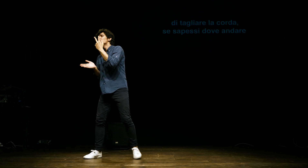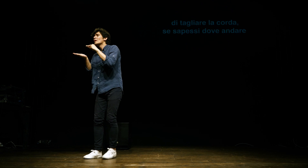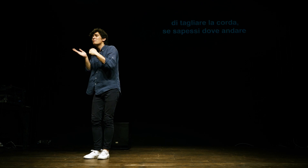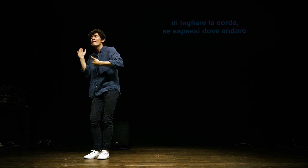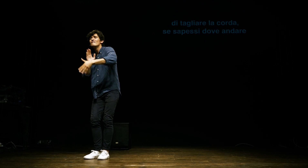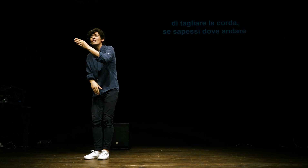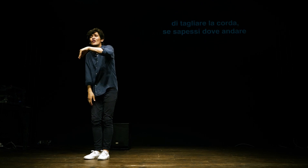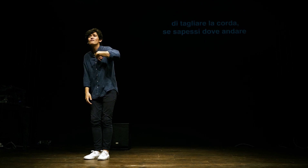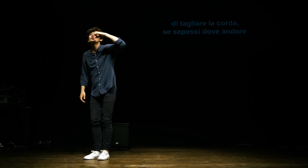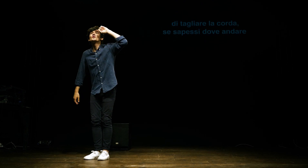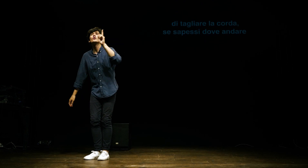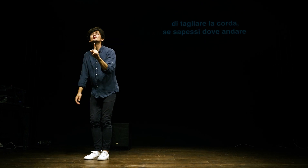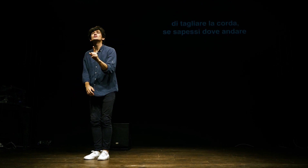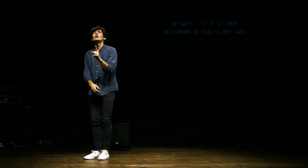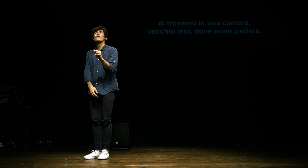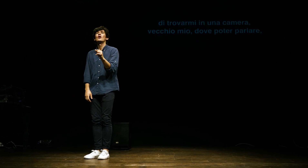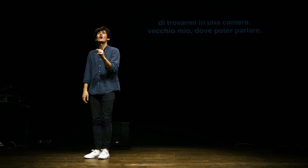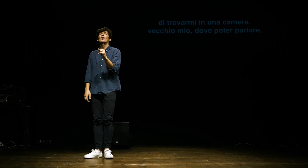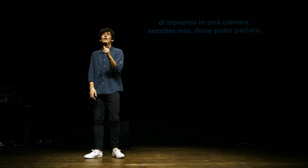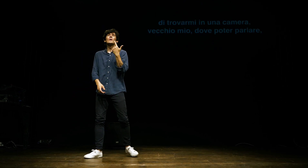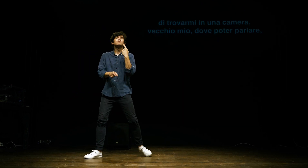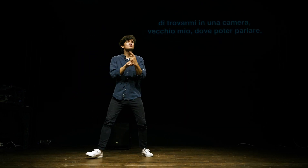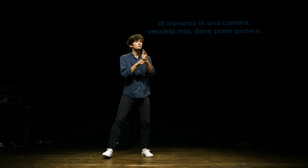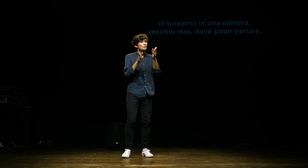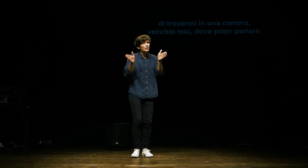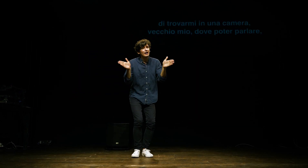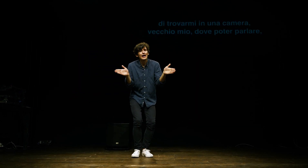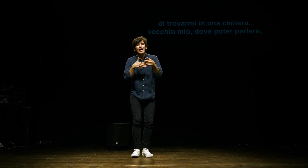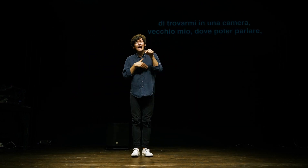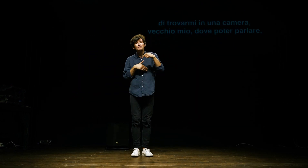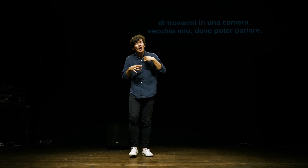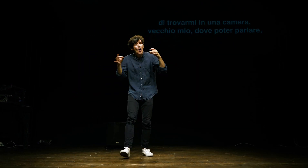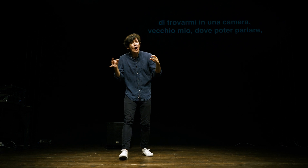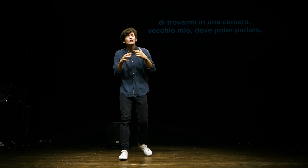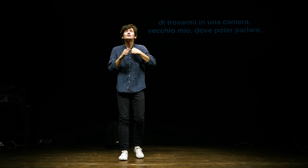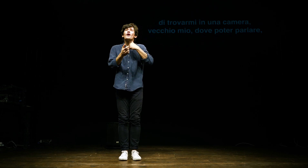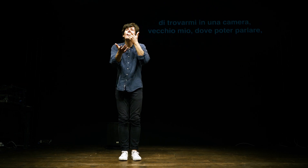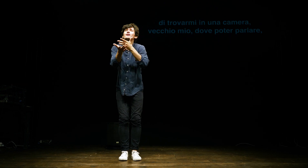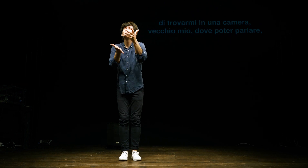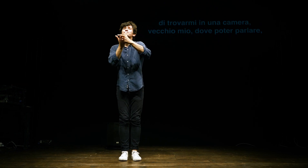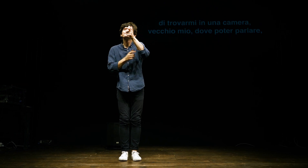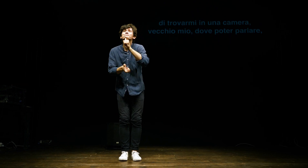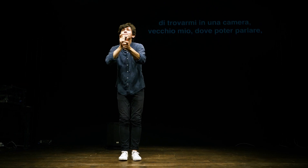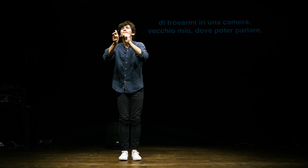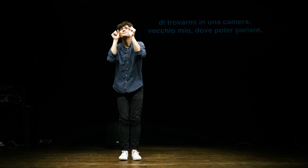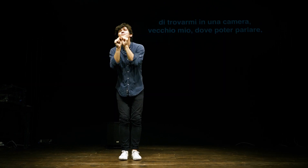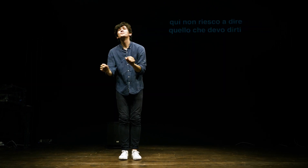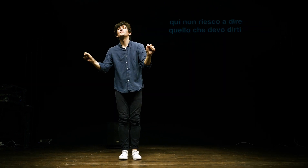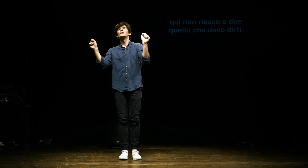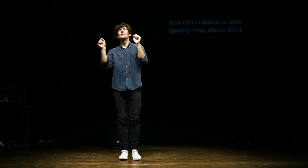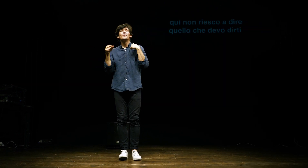adeguato, se sapessi andonare, decattarmi la camera, peggio, quando si possa allare.